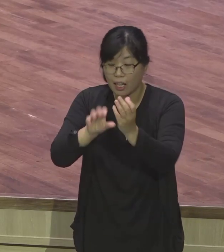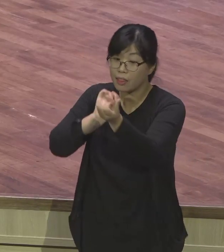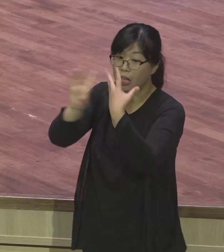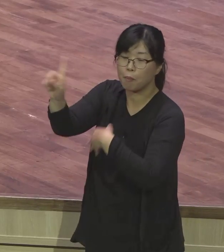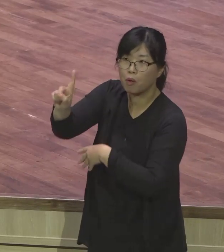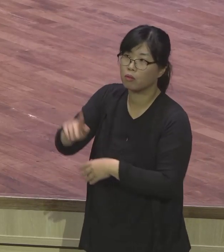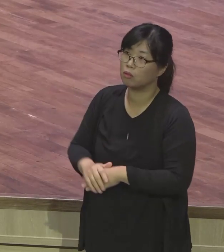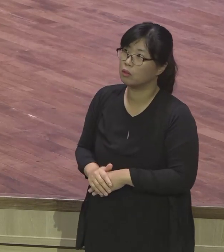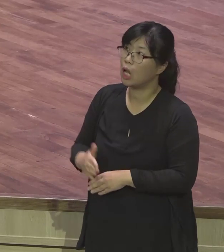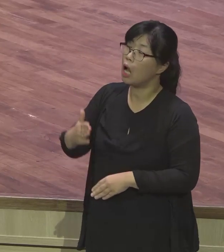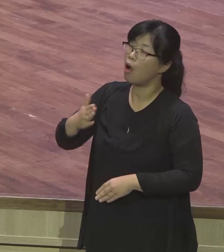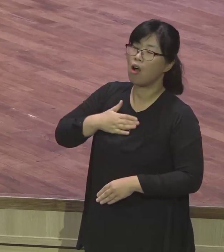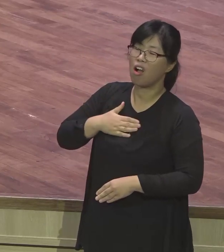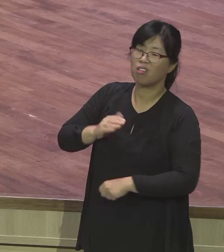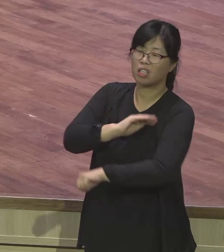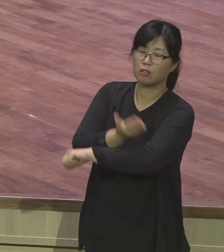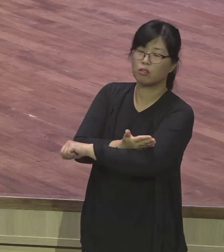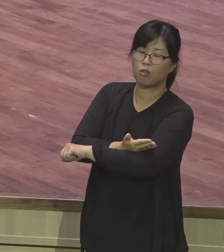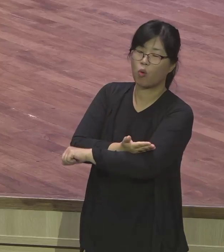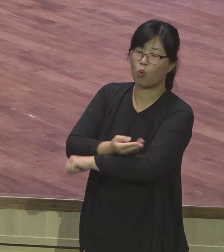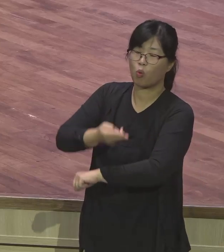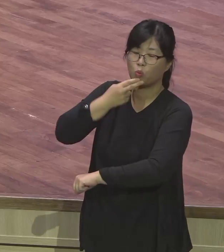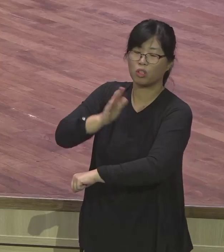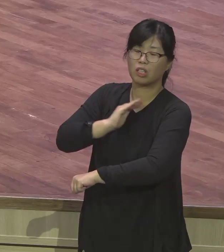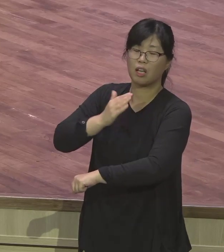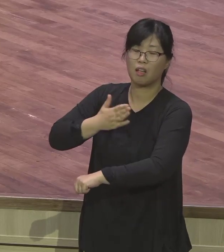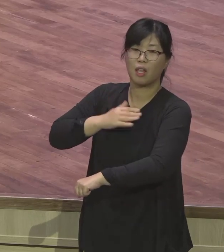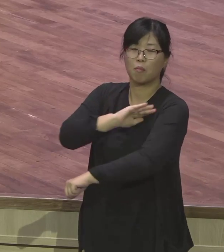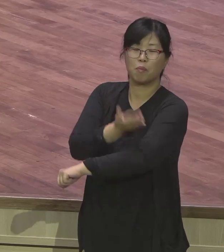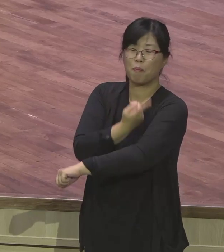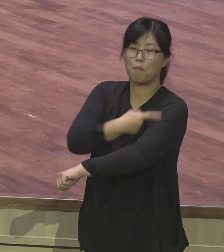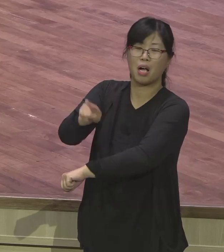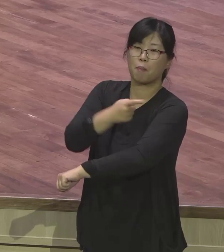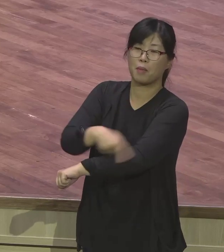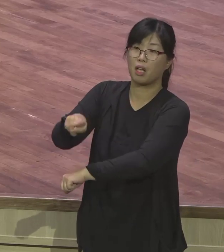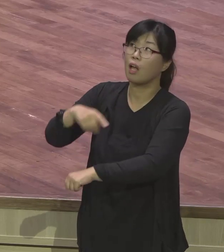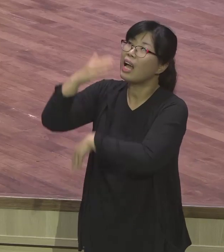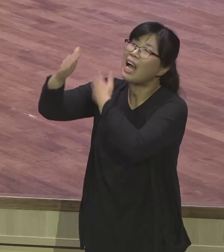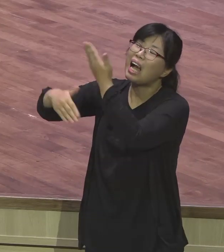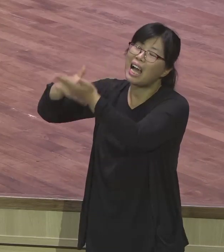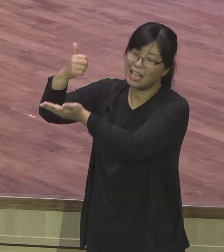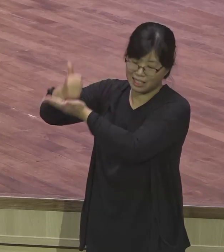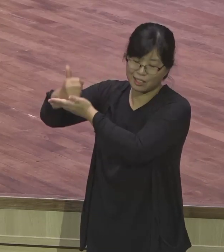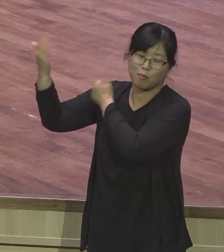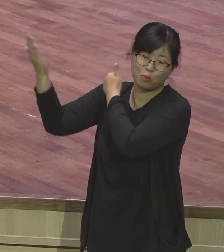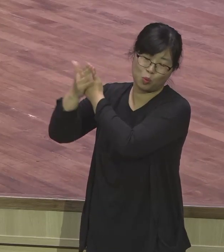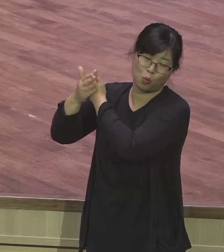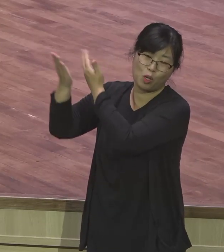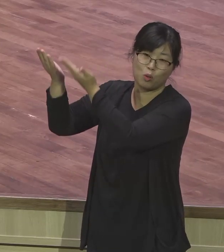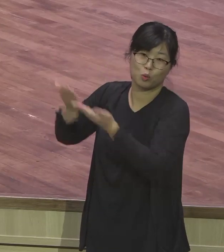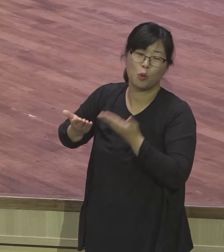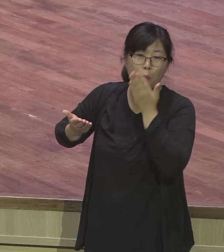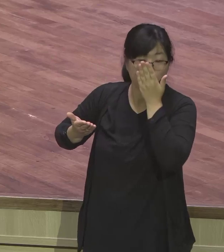잘한다며? 내 꿈을 해석해봐. 분명히 말합니다. 내가 아닙니다.